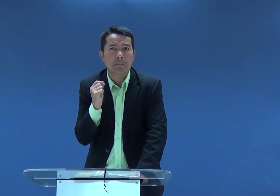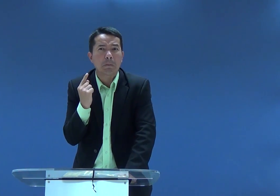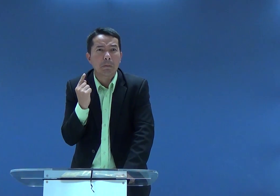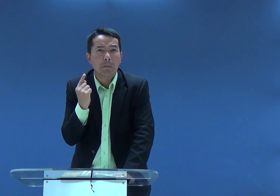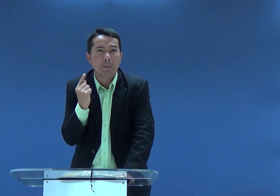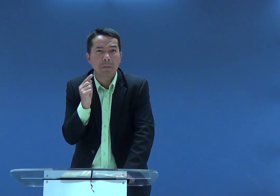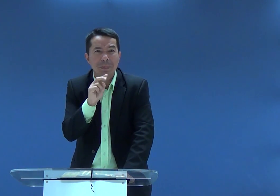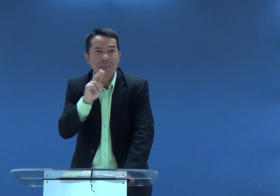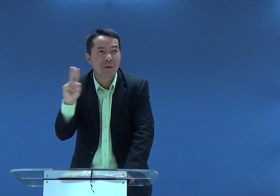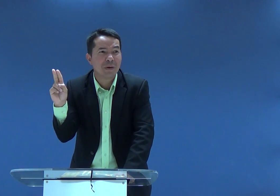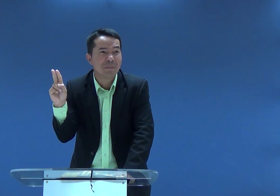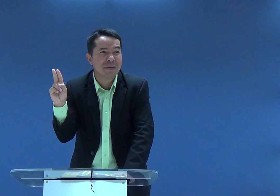Existe um homem...